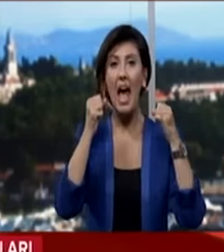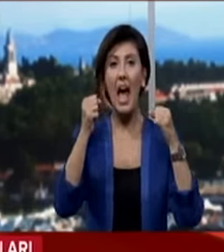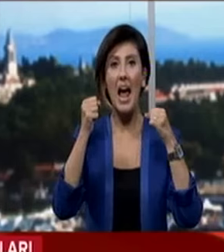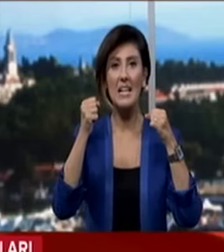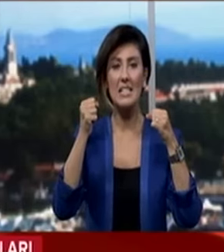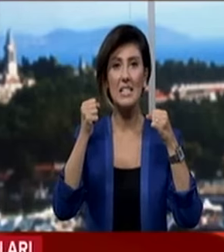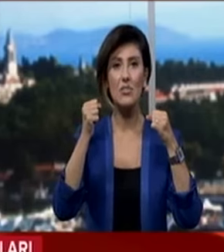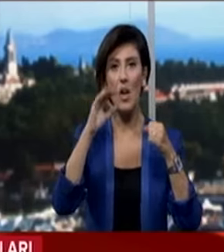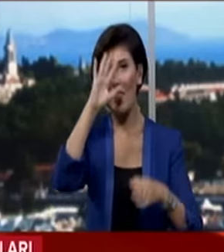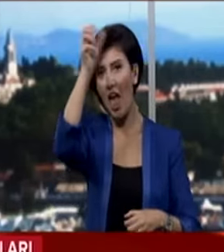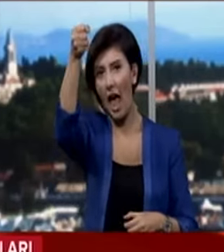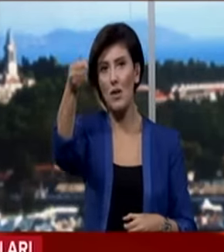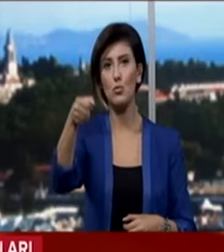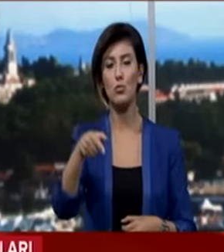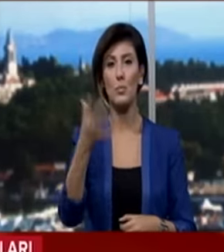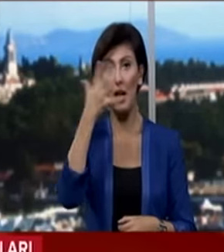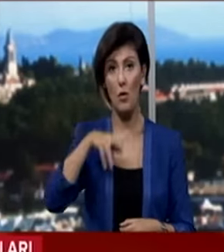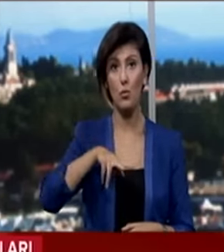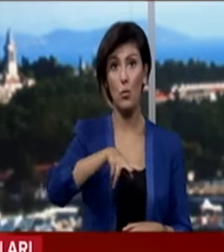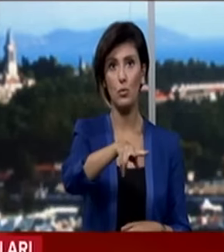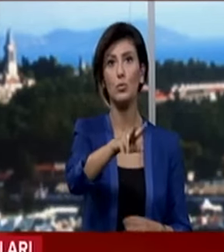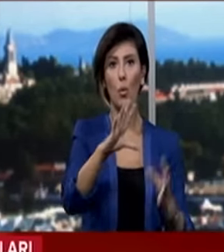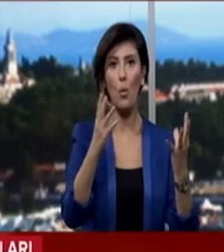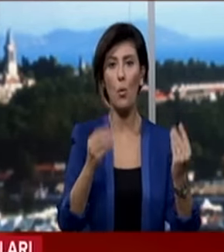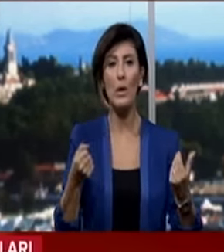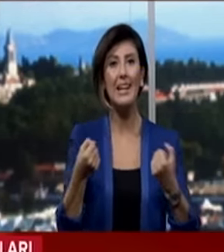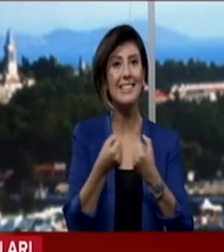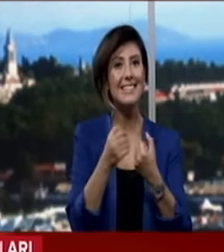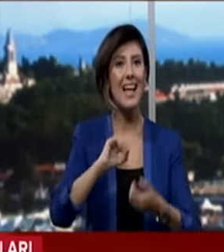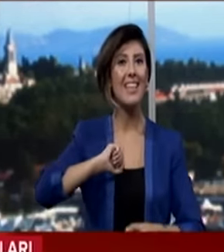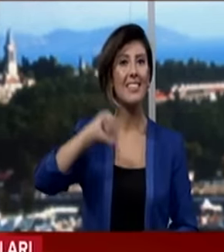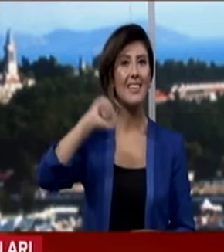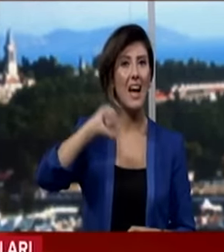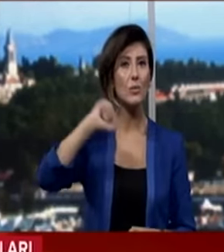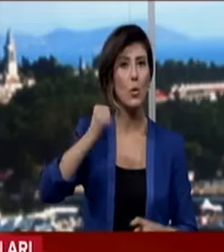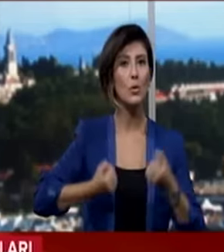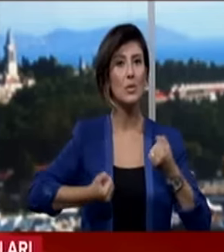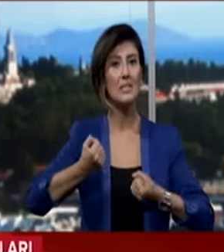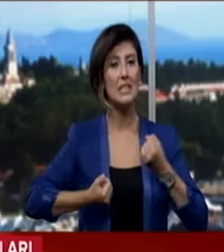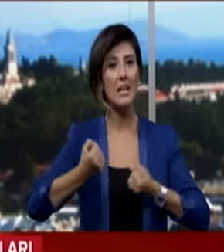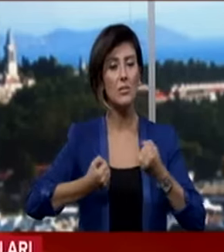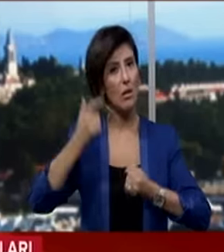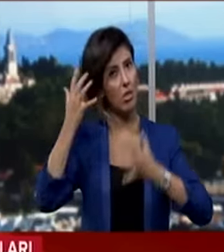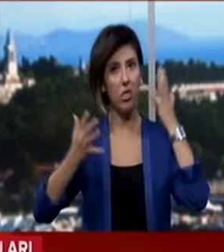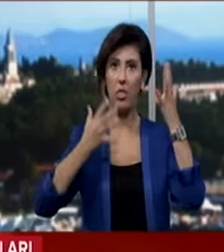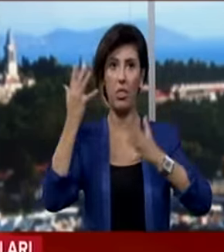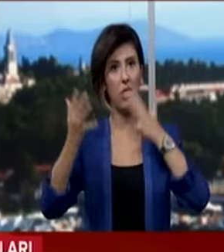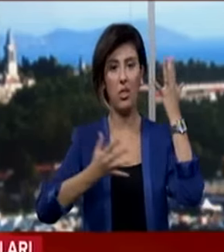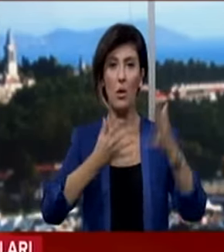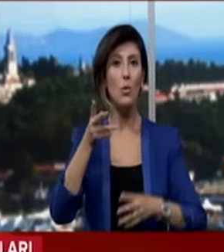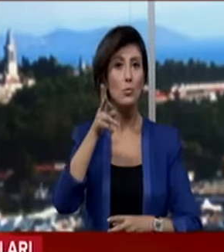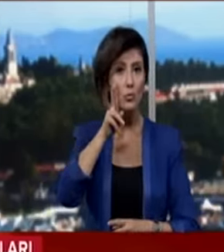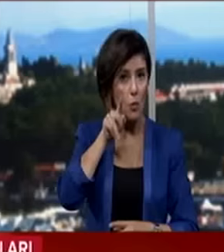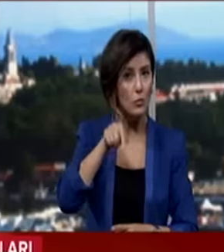alındı. Erzincan Erzurum Karayolu'nda meydana gelen kazadaysa bir traktör sürücüsünün direksiyon hakimiyetini